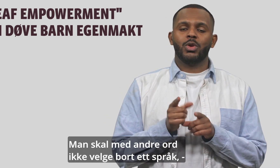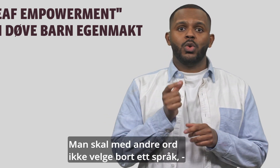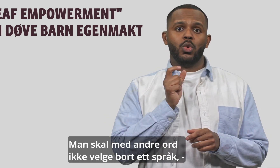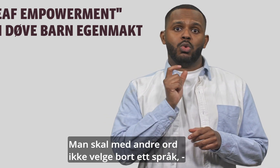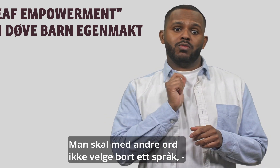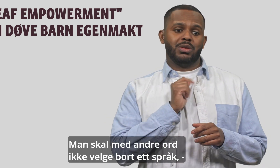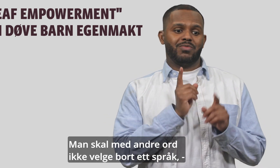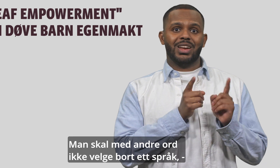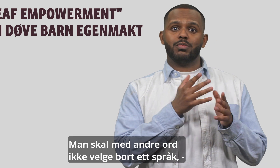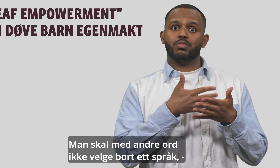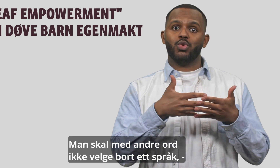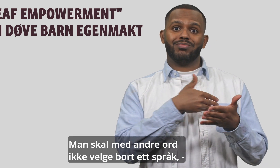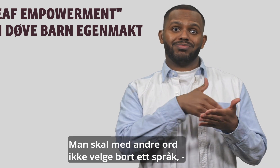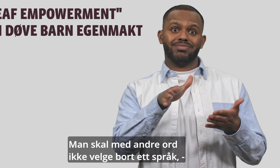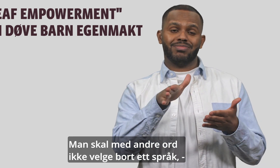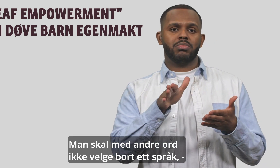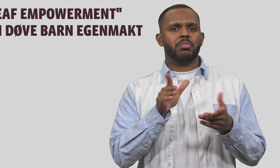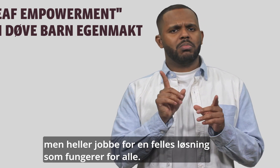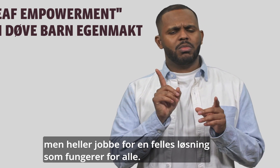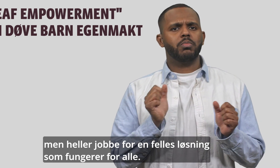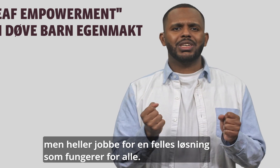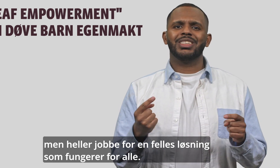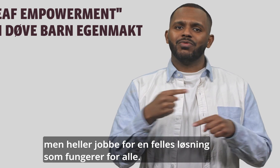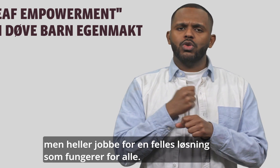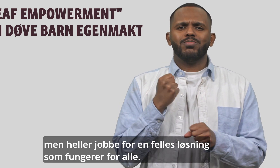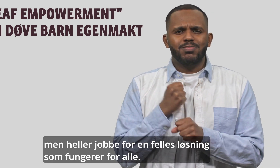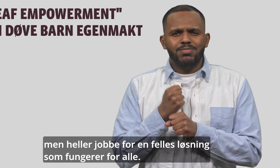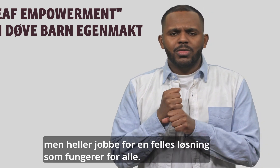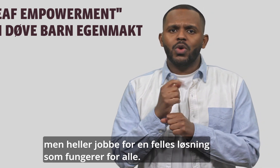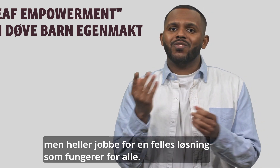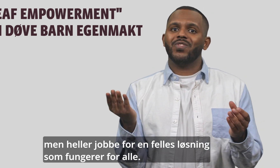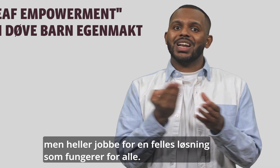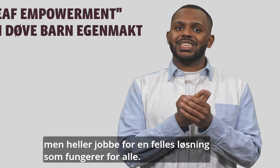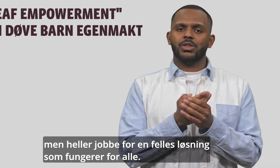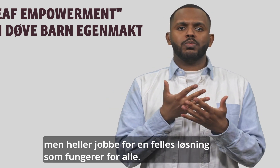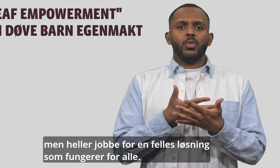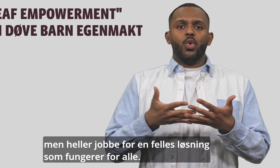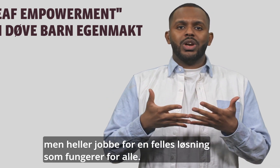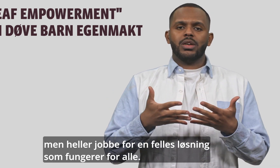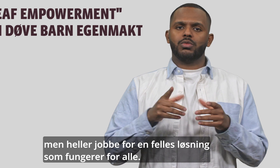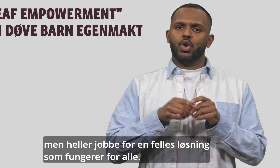Man skal med andre ord ikke velge bort et språk, men heller jobbe for en felles løsning som fungerer for alle. 42.